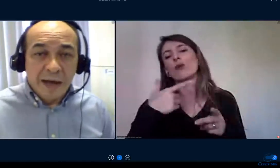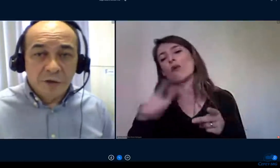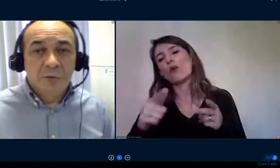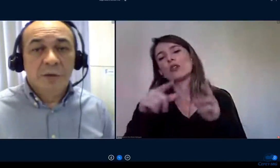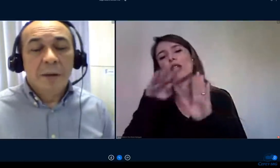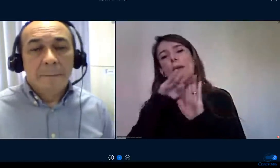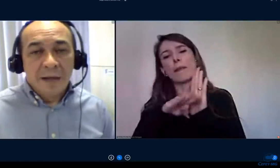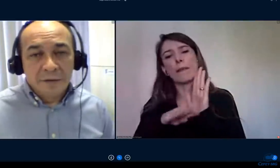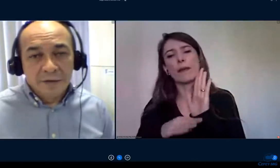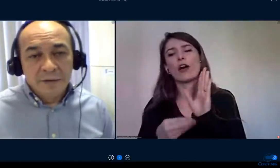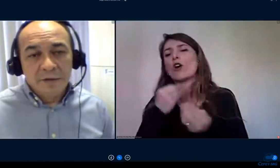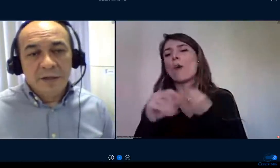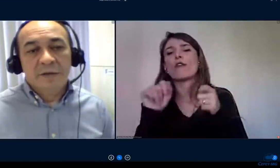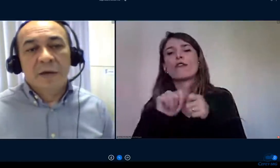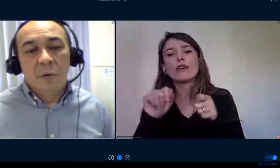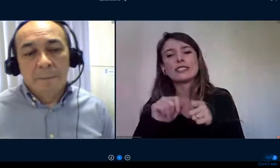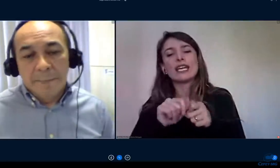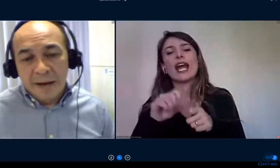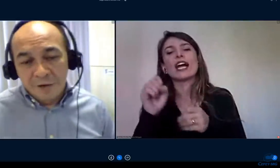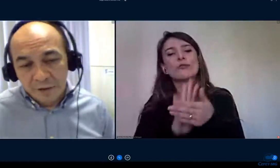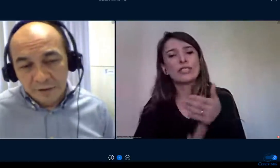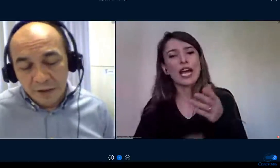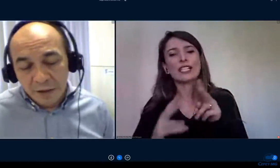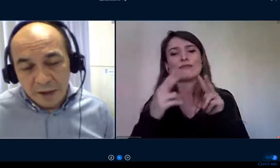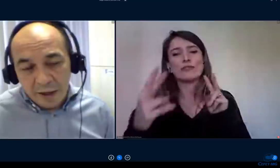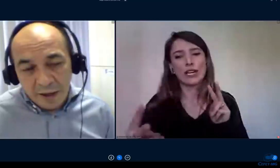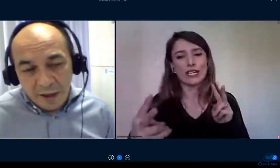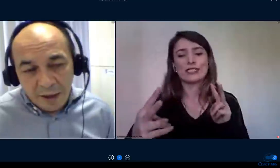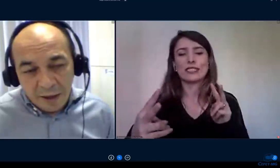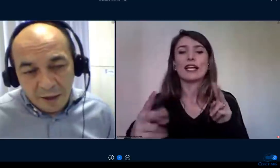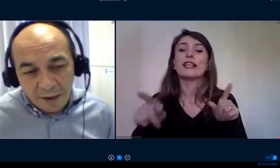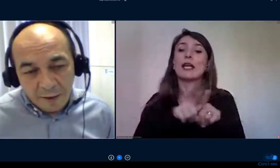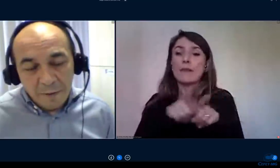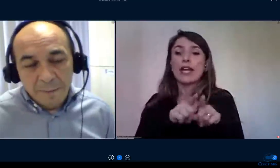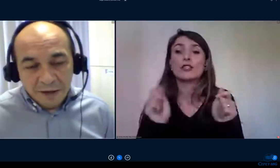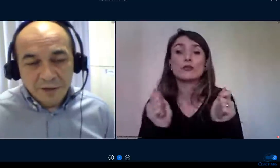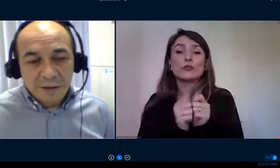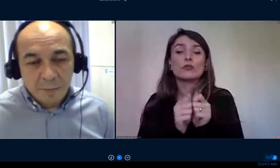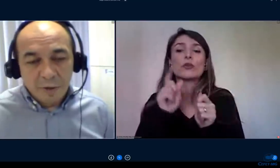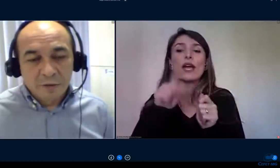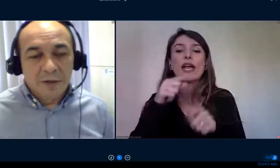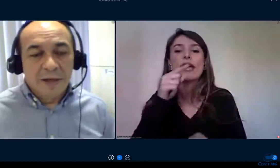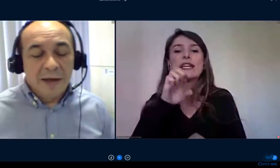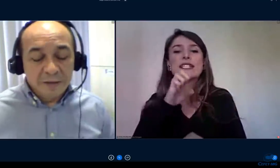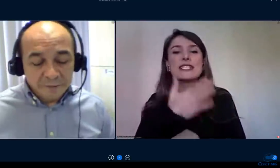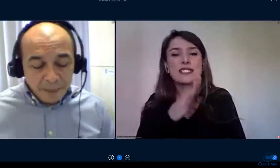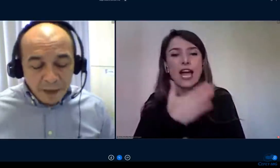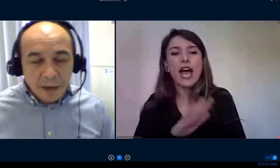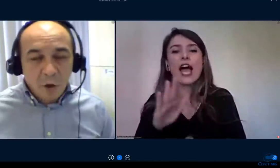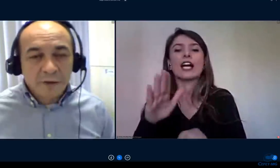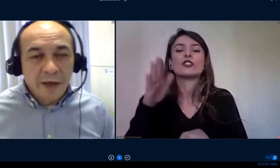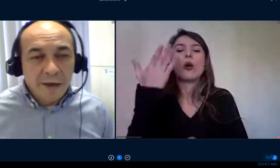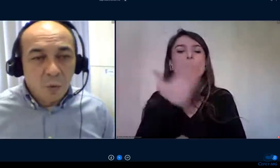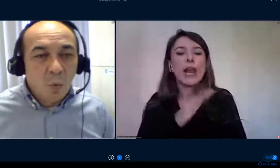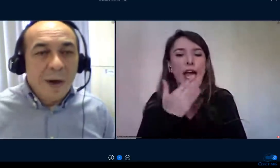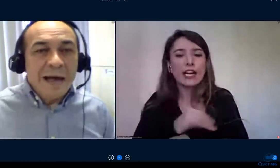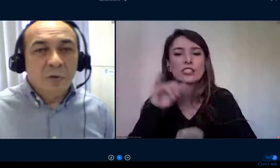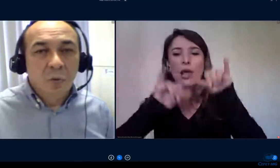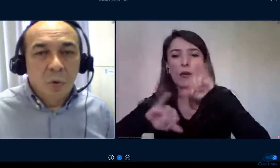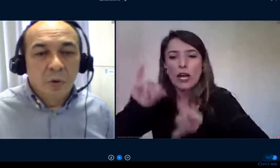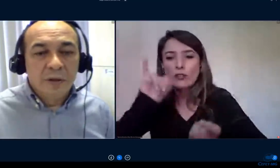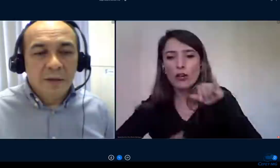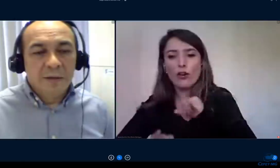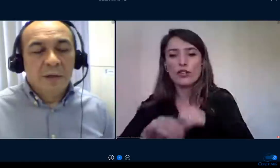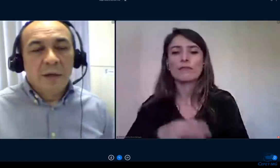estágios práticas de extensão e práticas e práticas laboratoriais eu tenho um